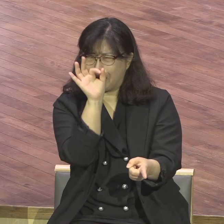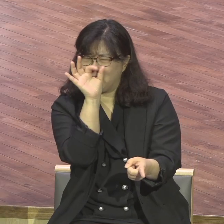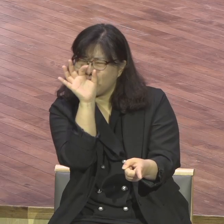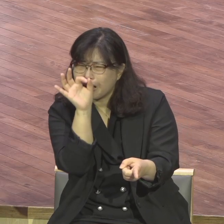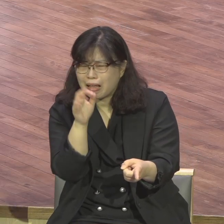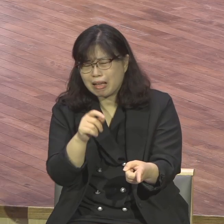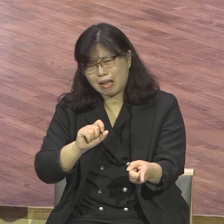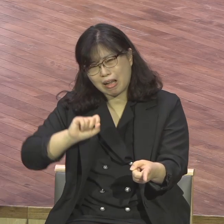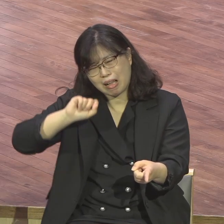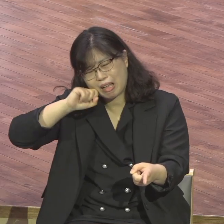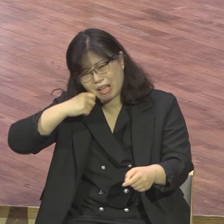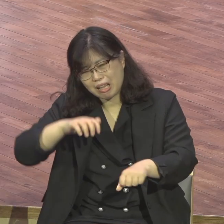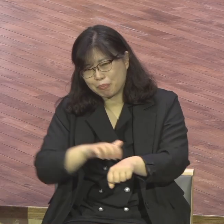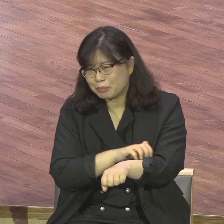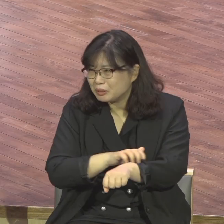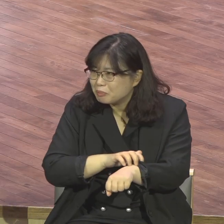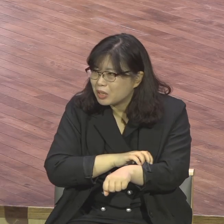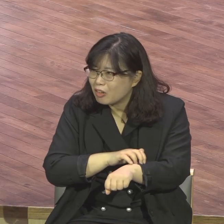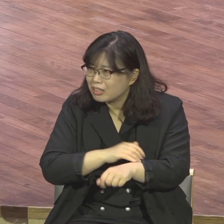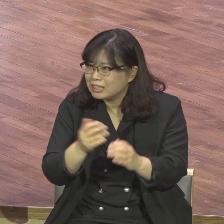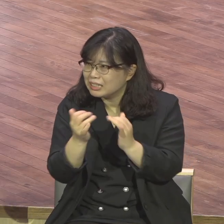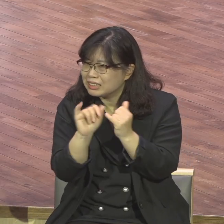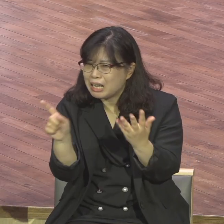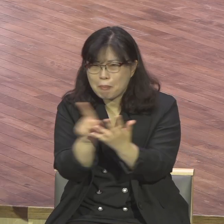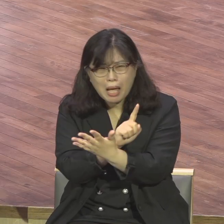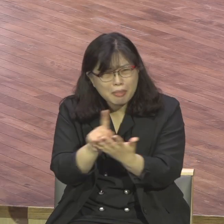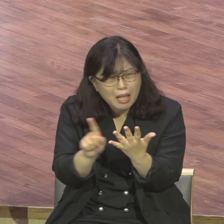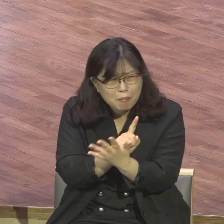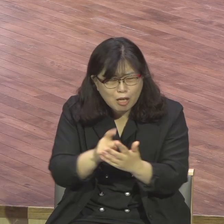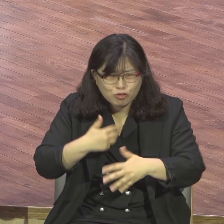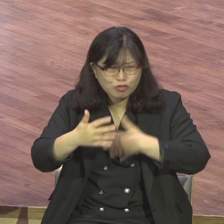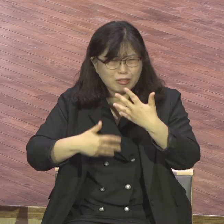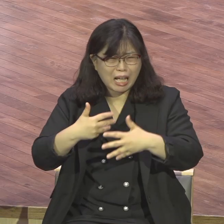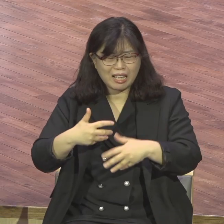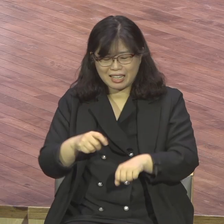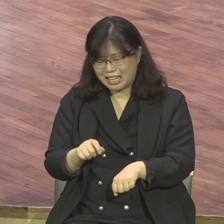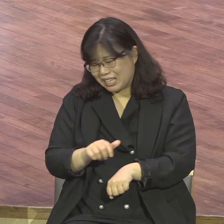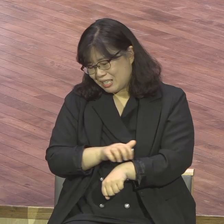앉아서 핸드폰으로 컴퓨터로 예배 드린다면 하나는 기뻐하시겠냐